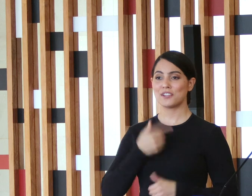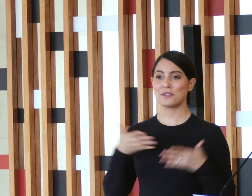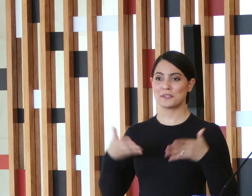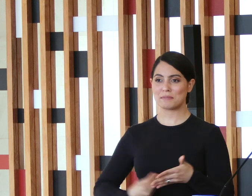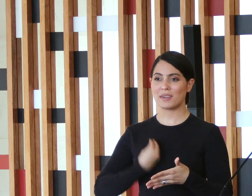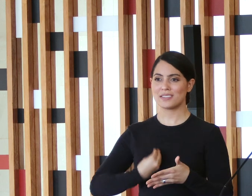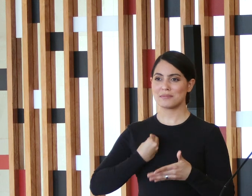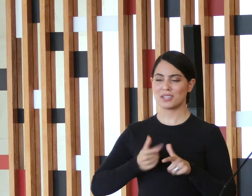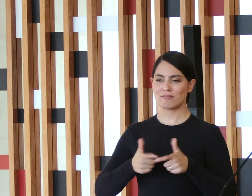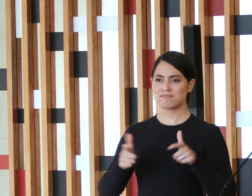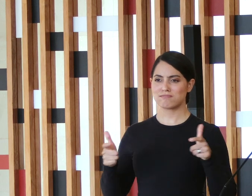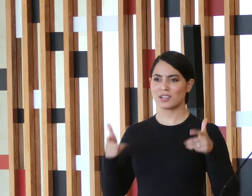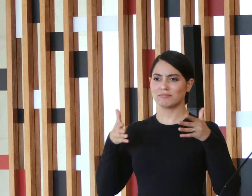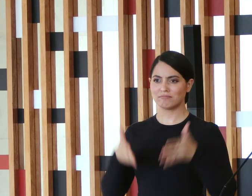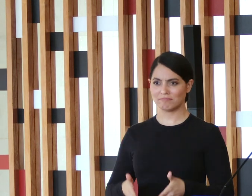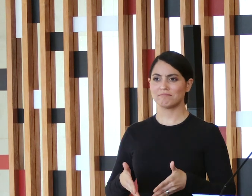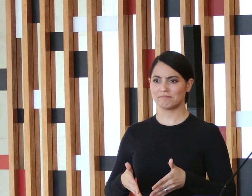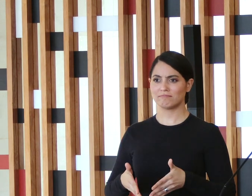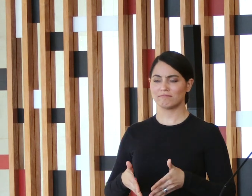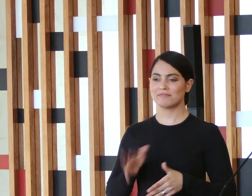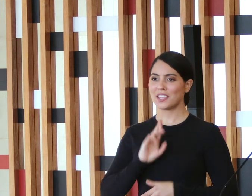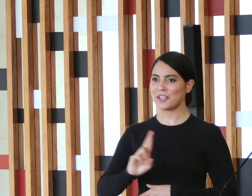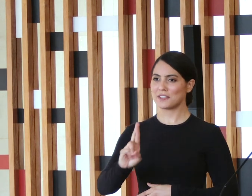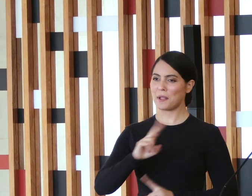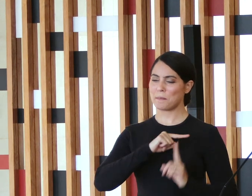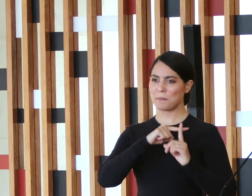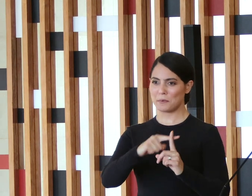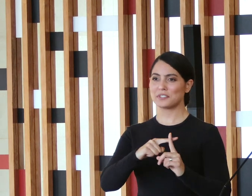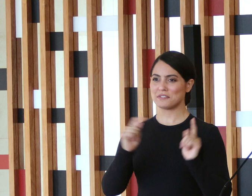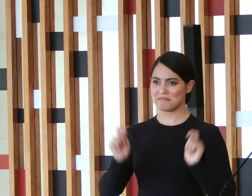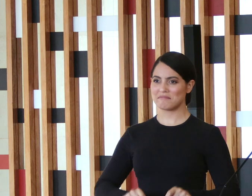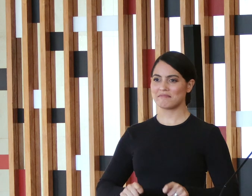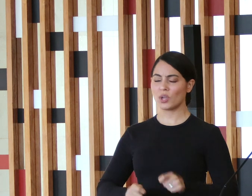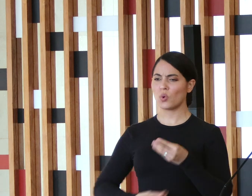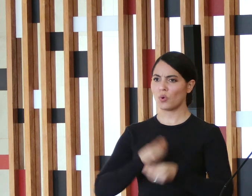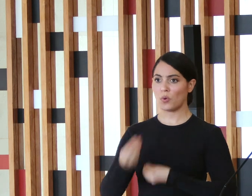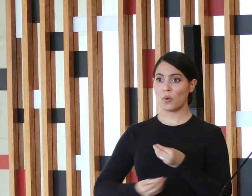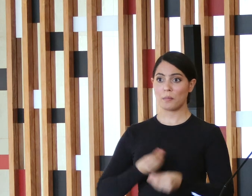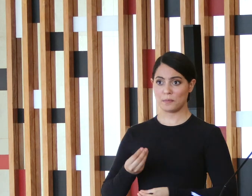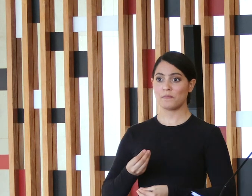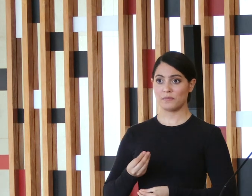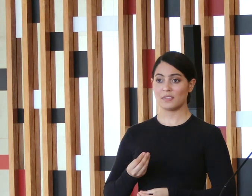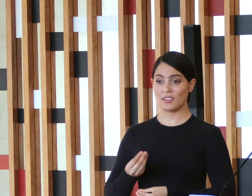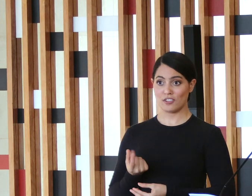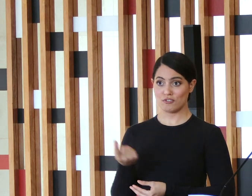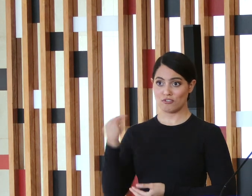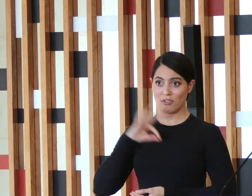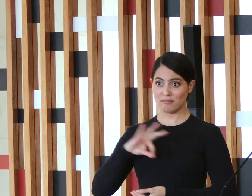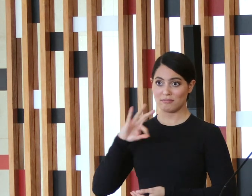nesse segmento de mercado acarretando resultados positivos adicionais em termos de geração de renda e de empregos.